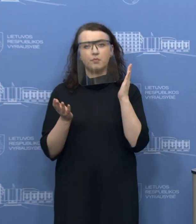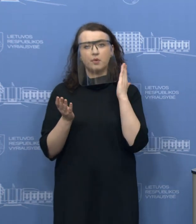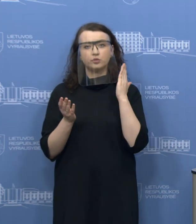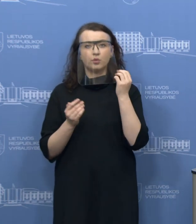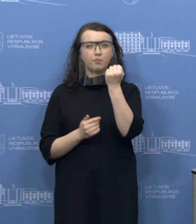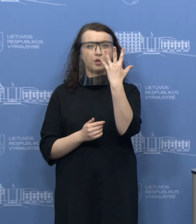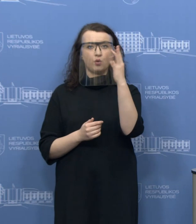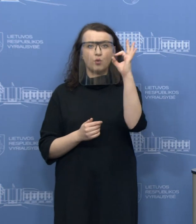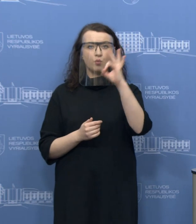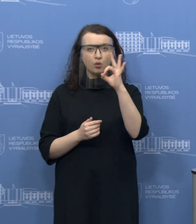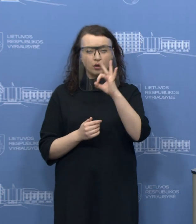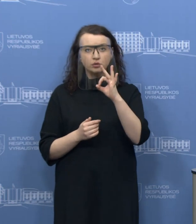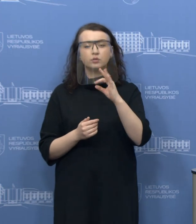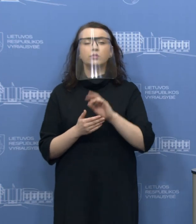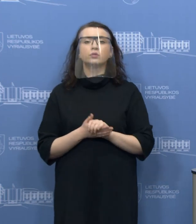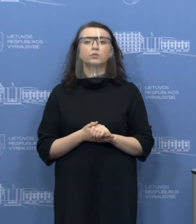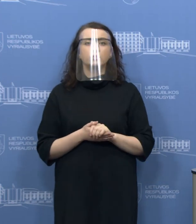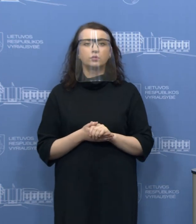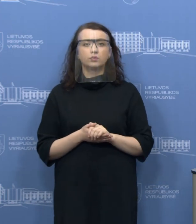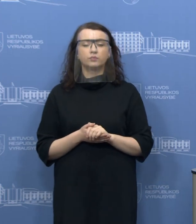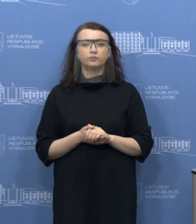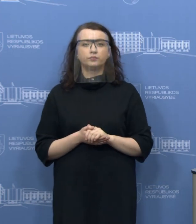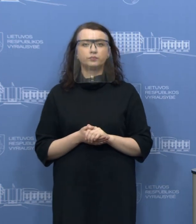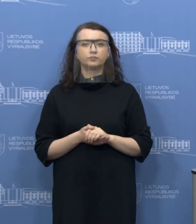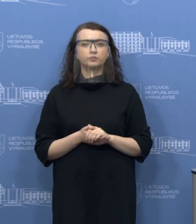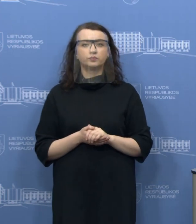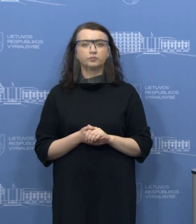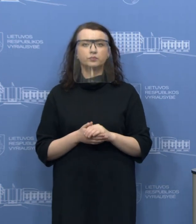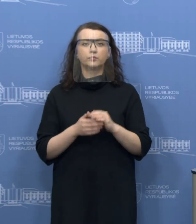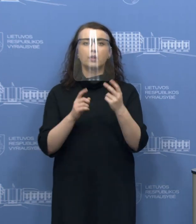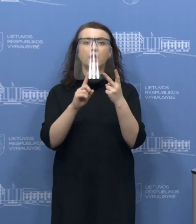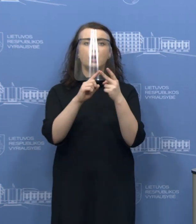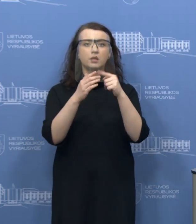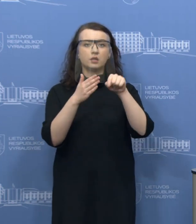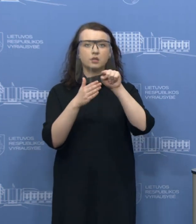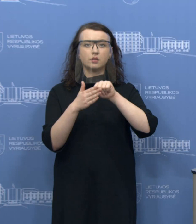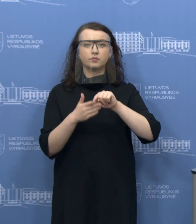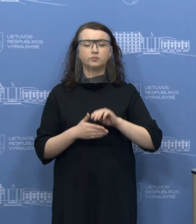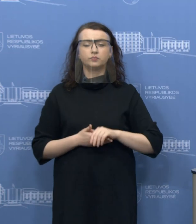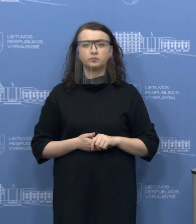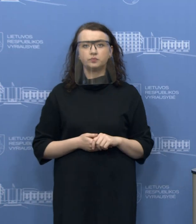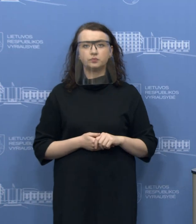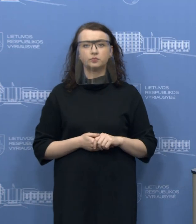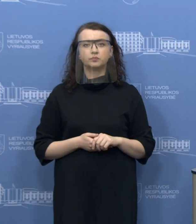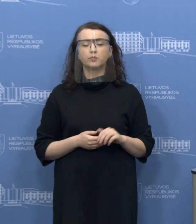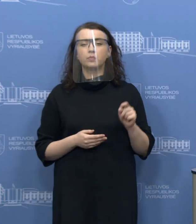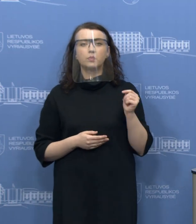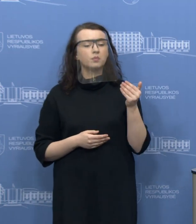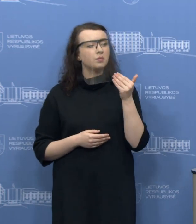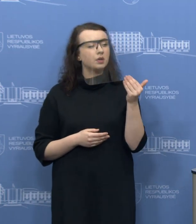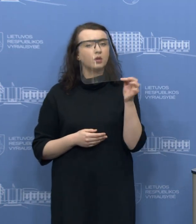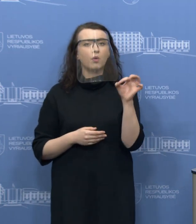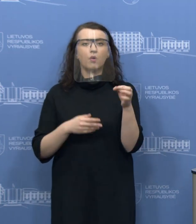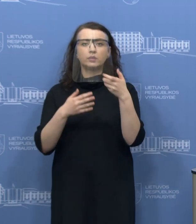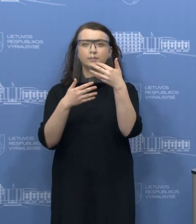procentų. Konkrečias sumas, kai suterinsime, galutinai tikrai informuosime. Antrasis klausimas. Norėjau tyrautis dėl paties